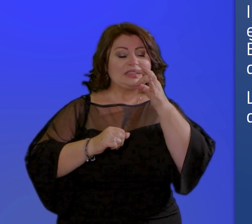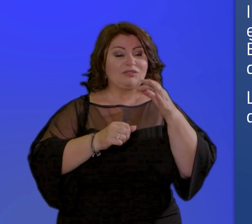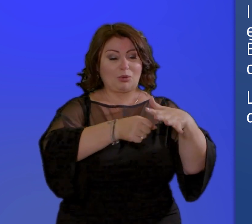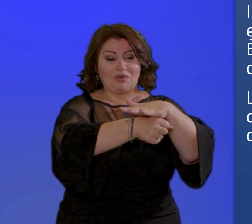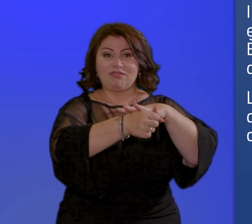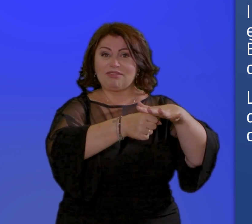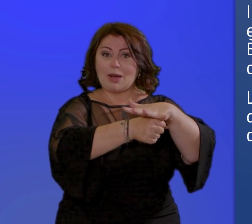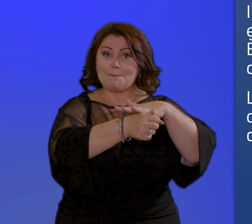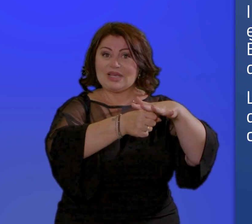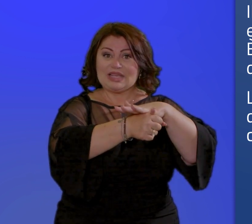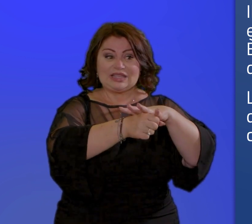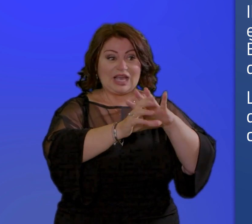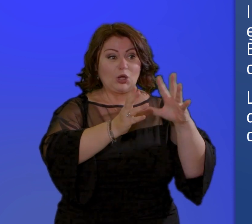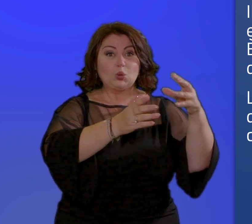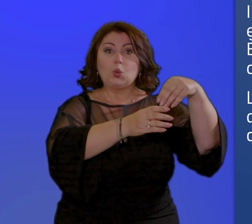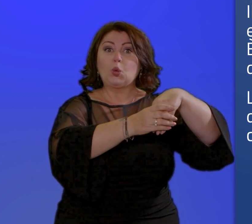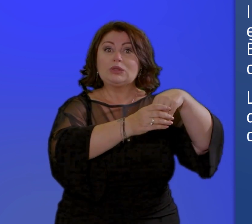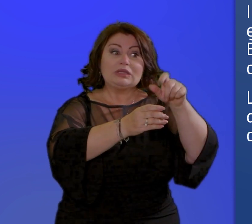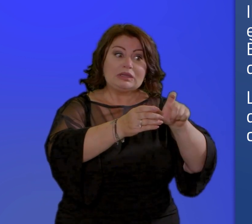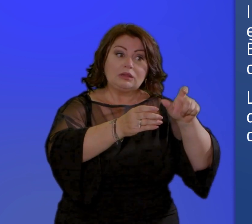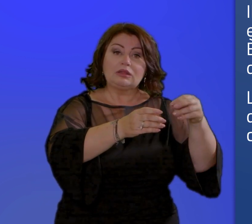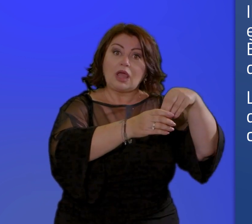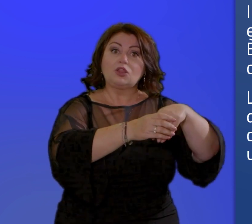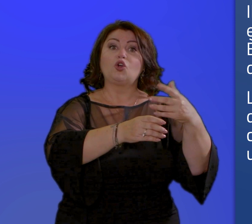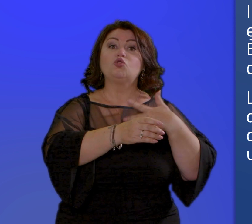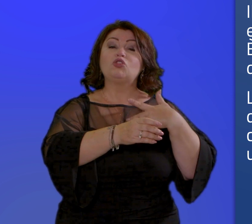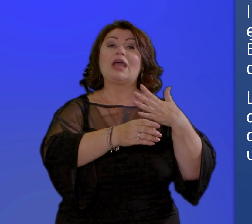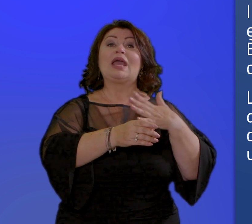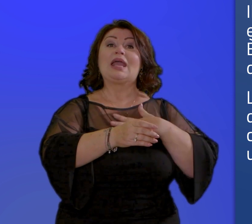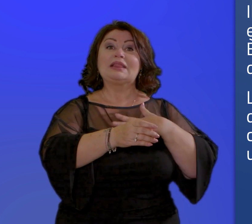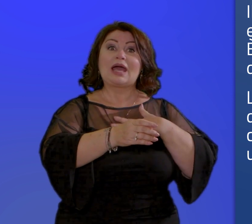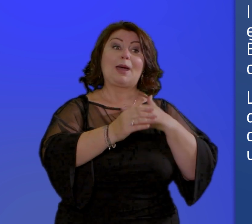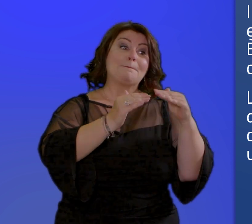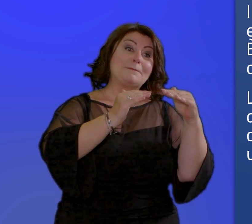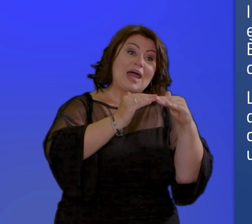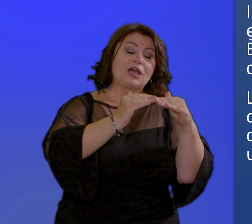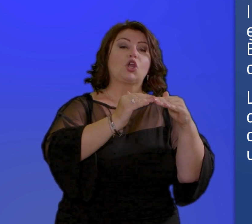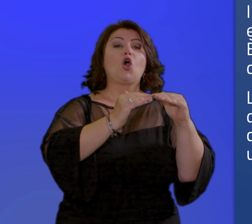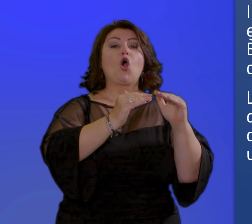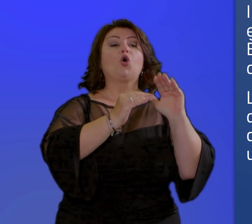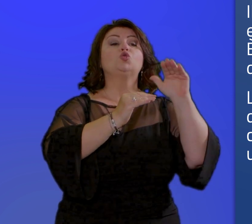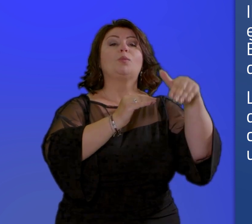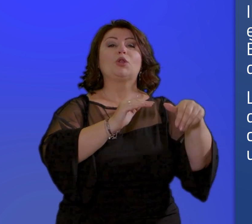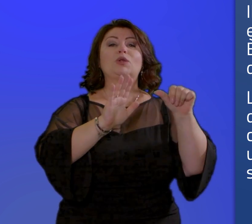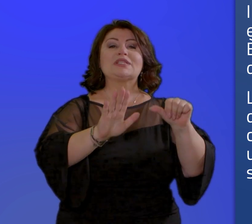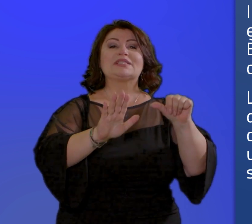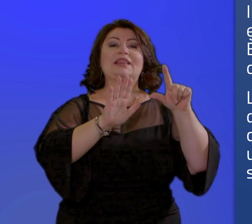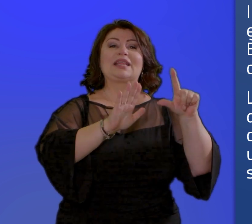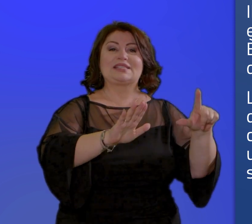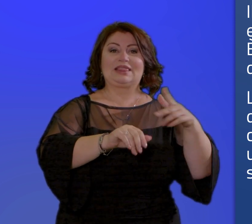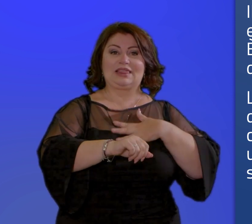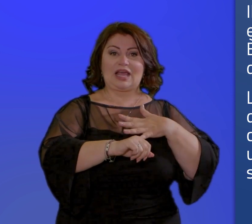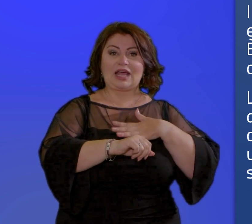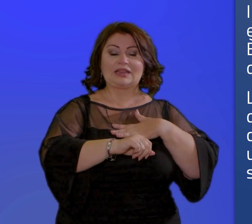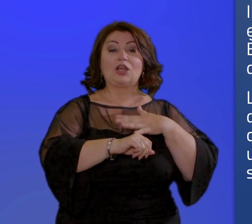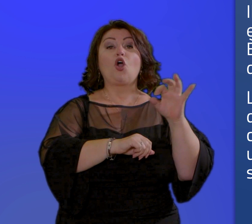tutti i componenti del nucleo familiare hanno un'età pari o superiore a 67 anni oppure se